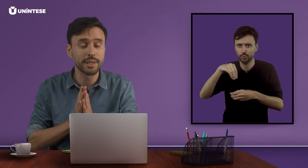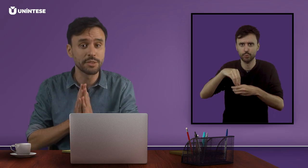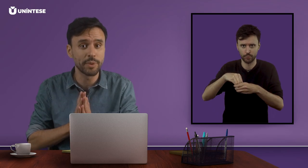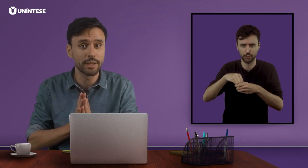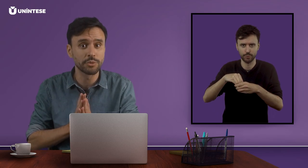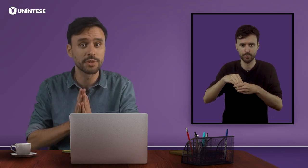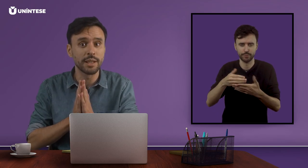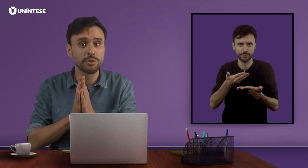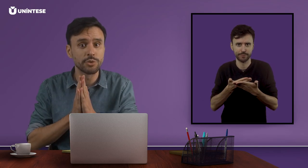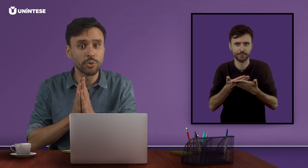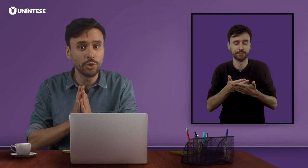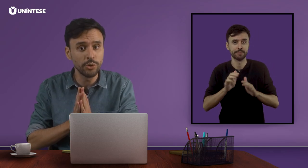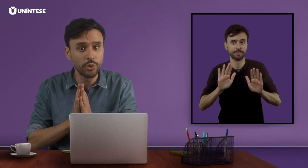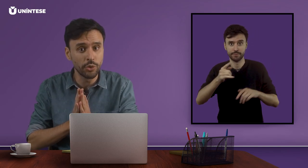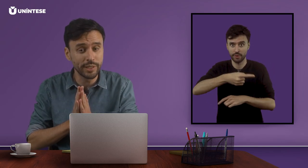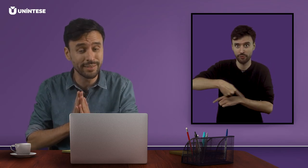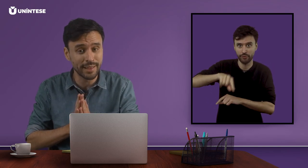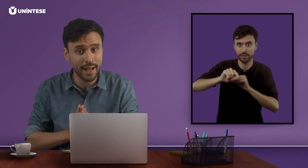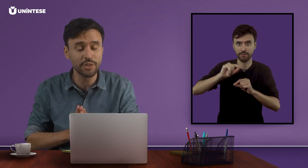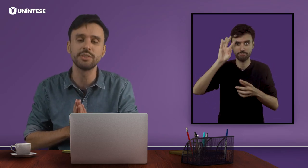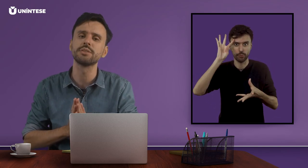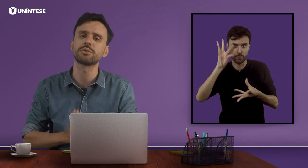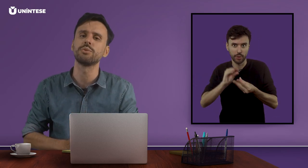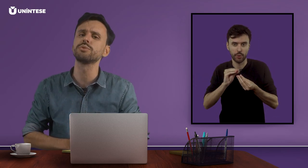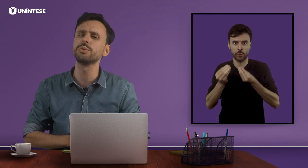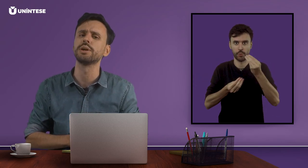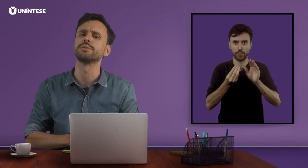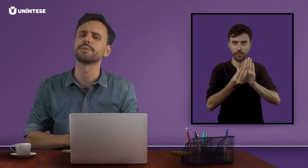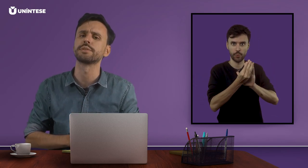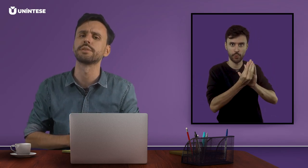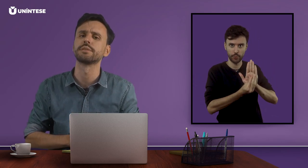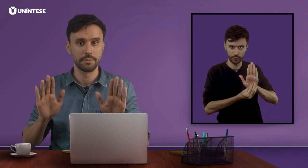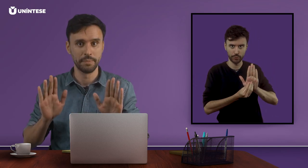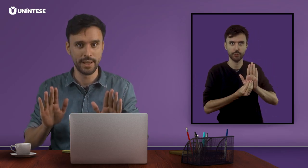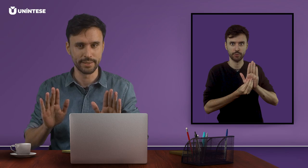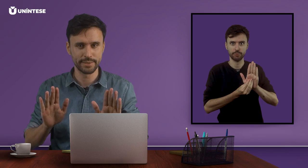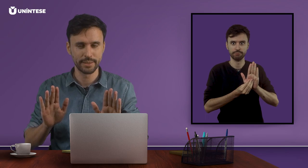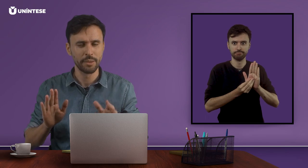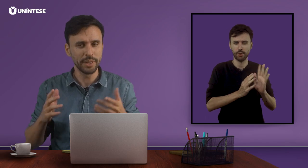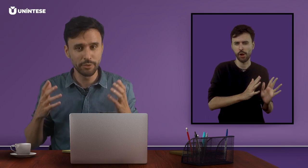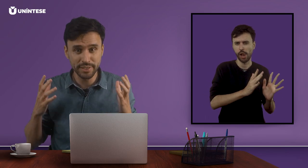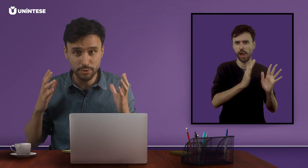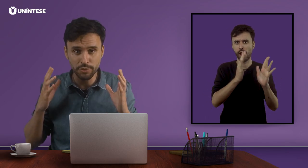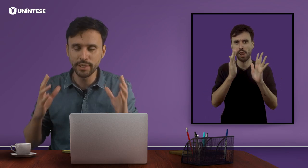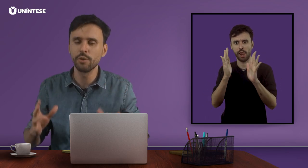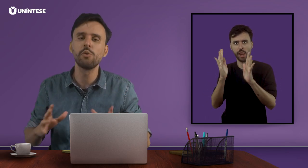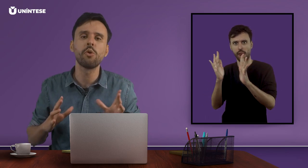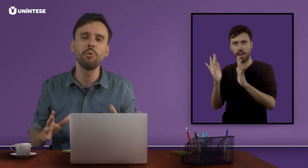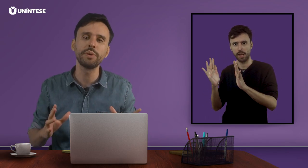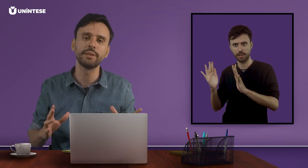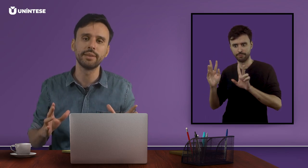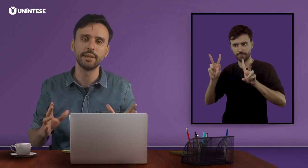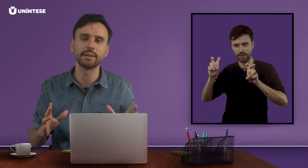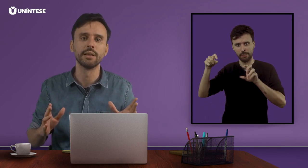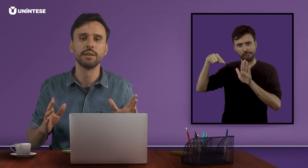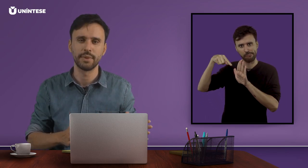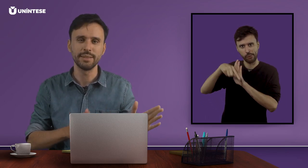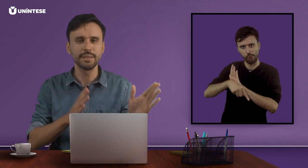aspectos da sonoridade das consoantes. Mas, para que vocês consigam compreender essa